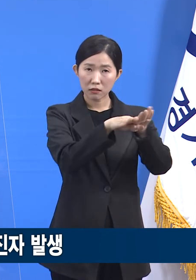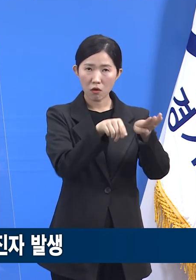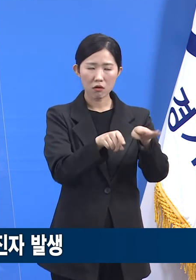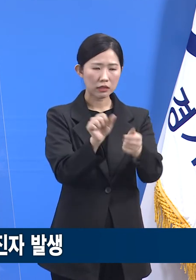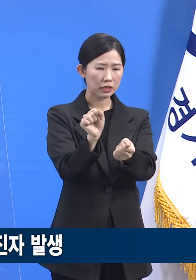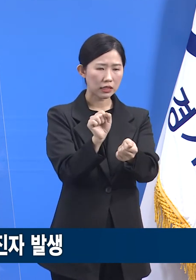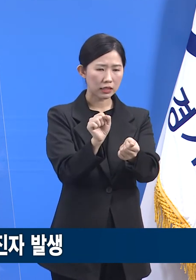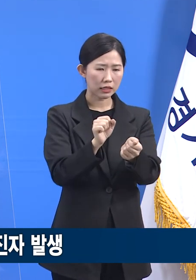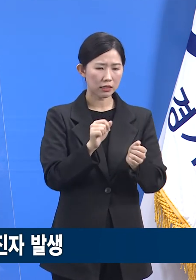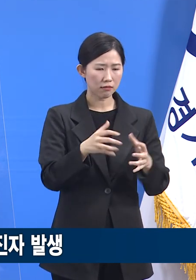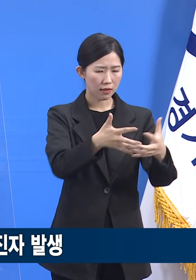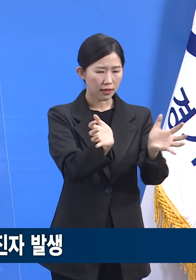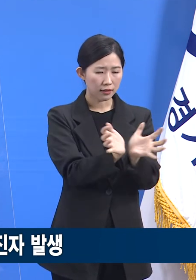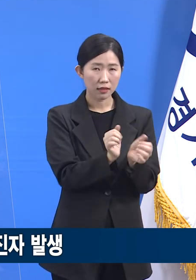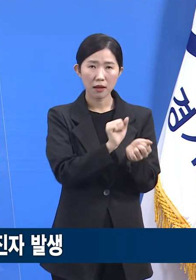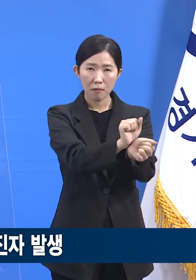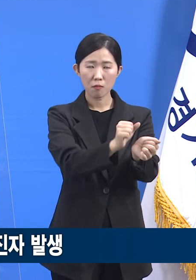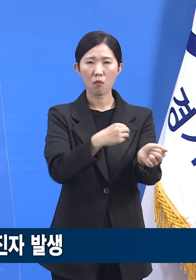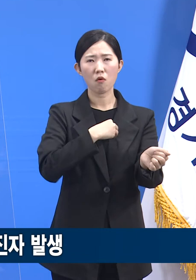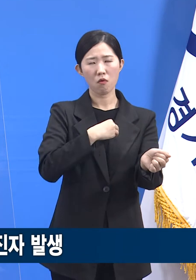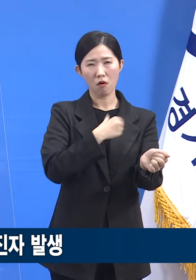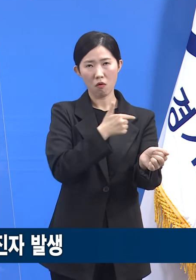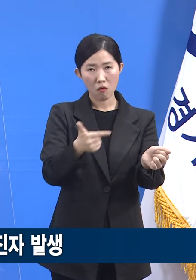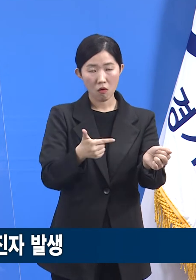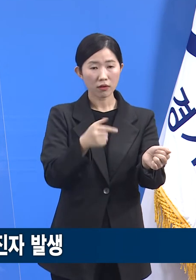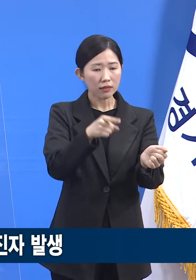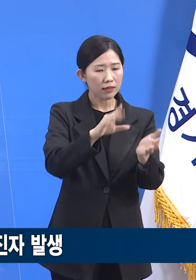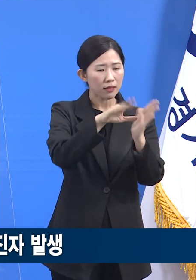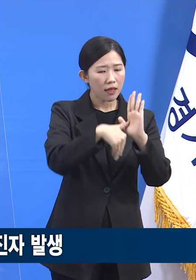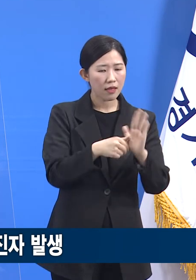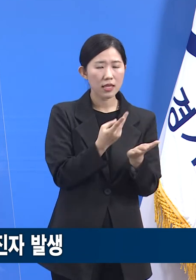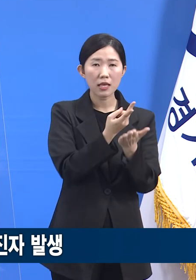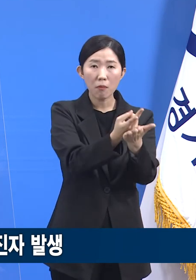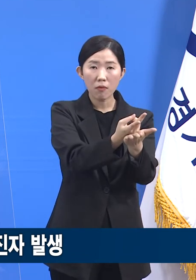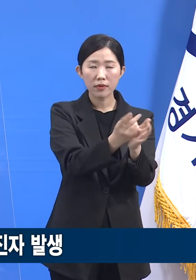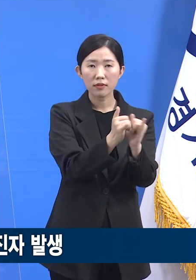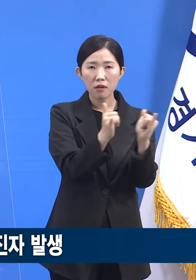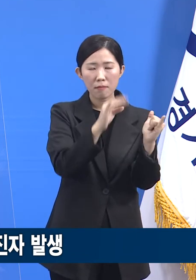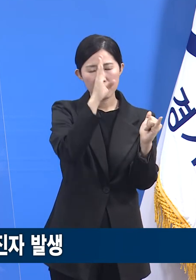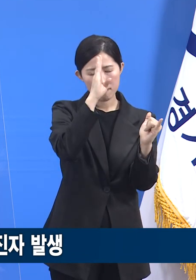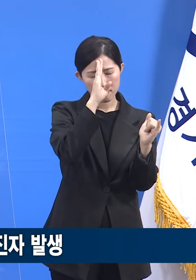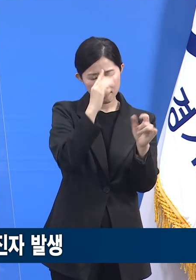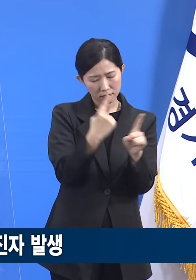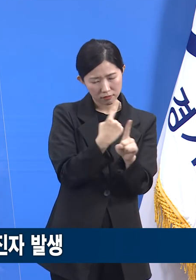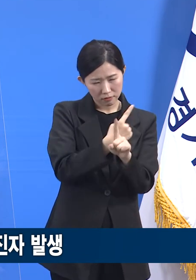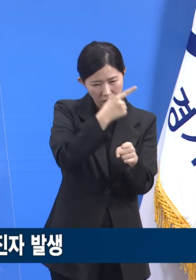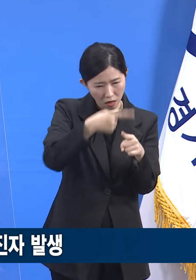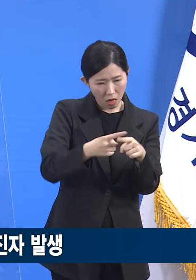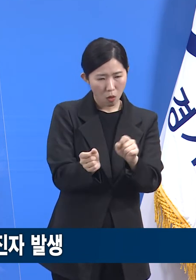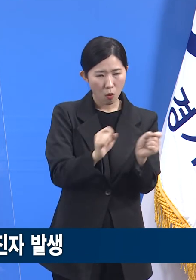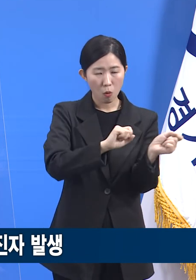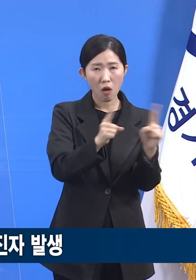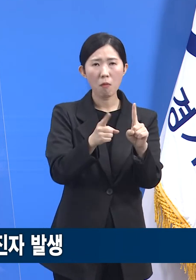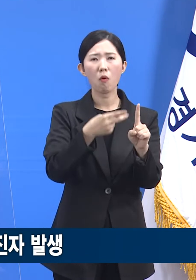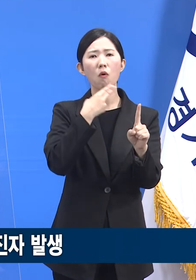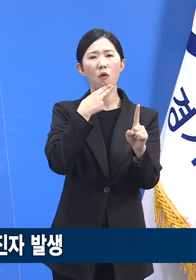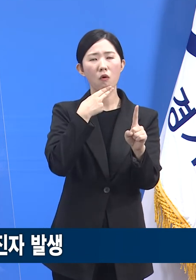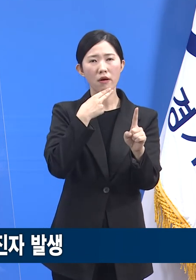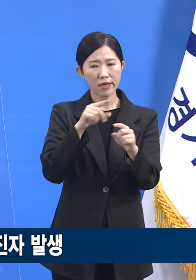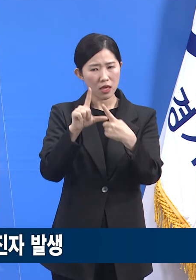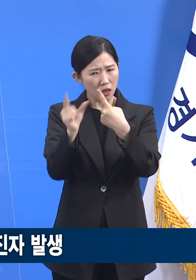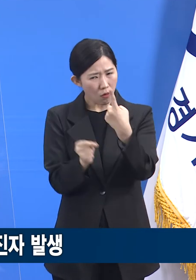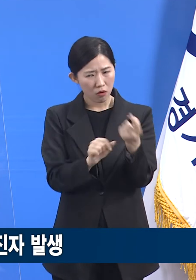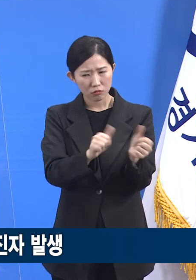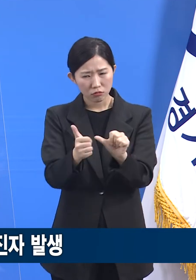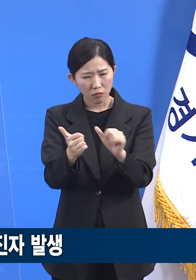그때 입원했던 어르신들 중 중환자 치료를 받다가 끝내 회복하지 못하고 1월에 돌아가셨던